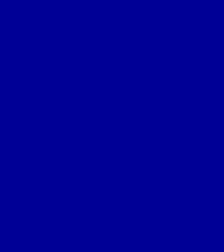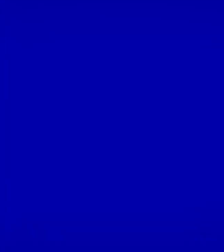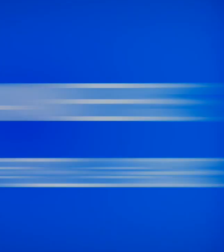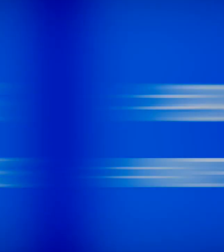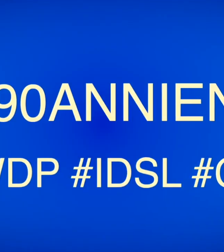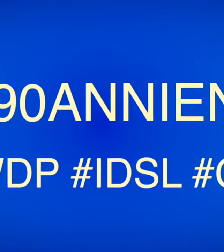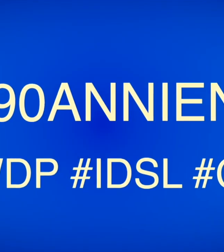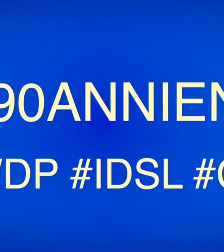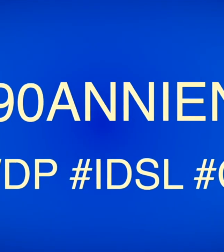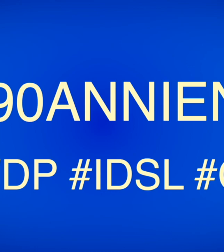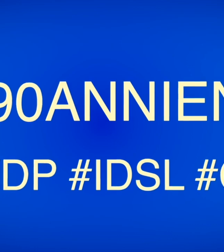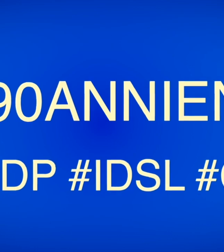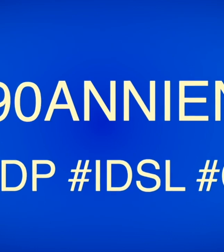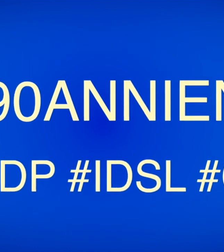colpisce le persone per ciò che sono.